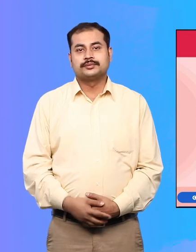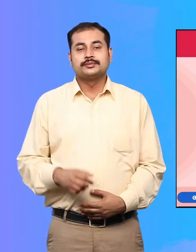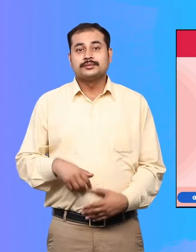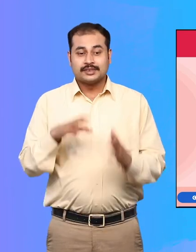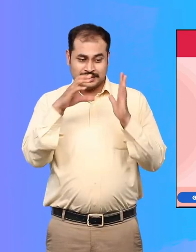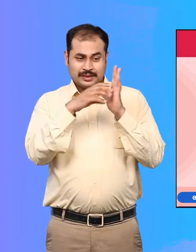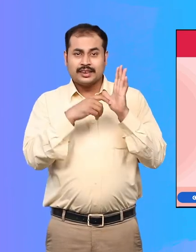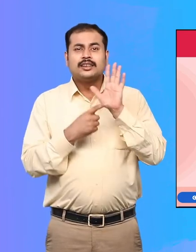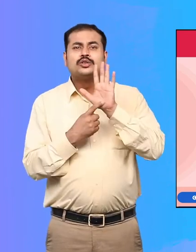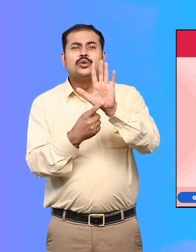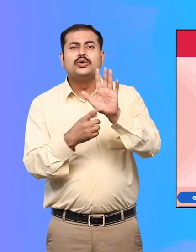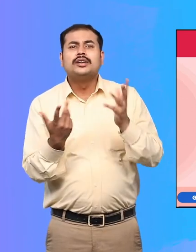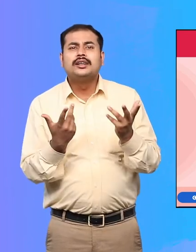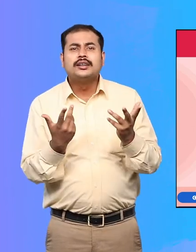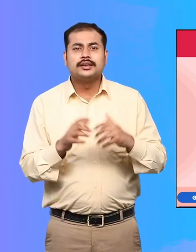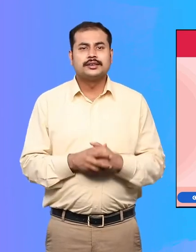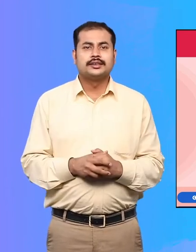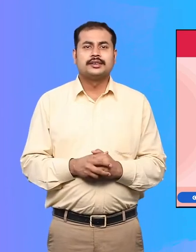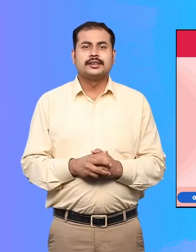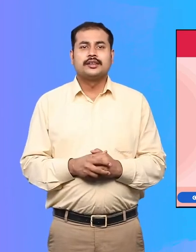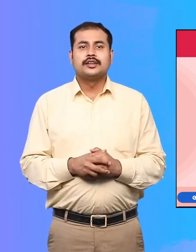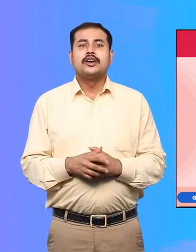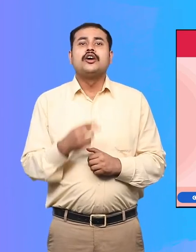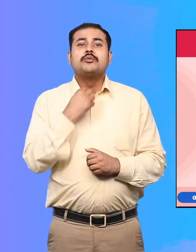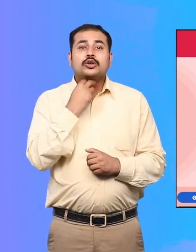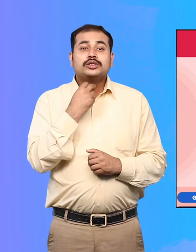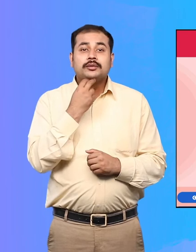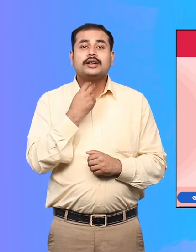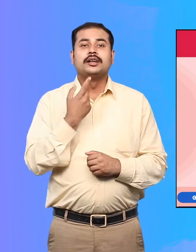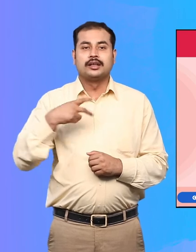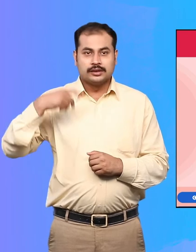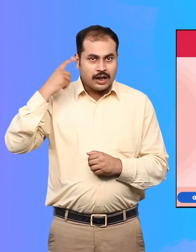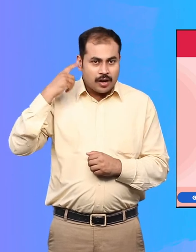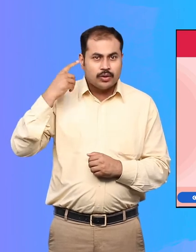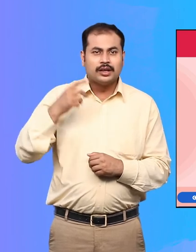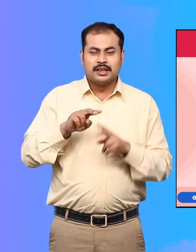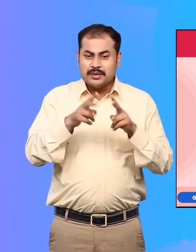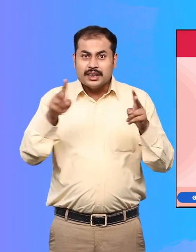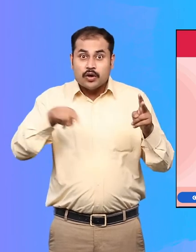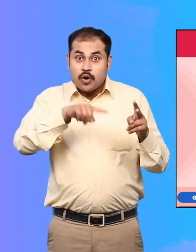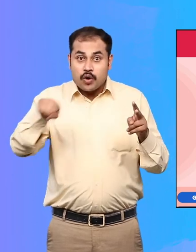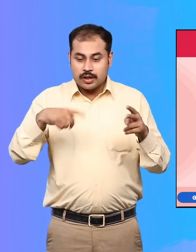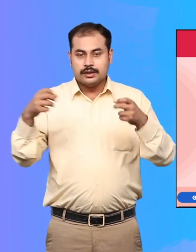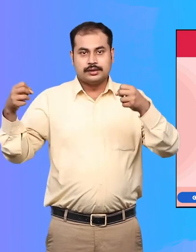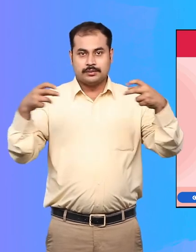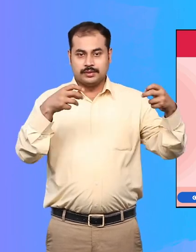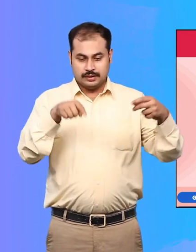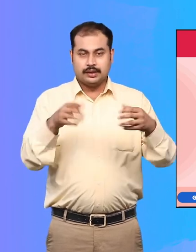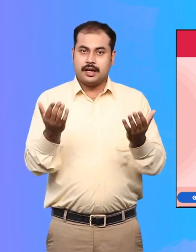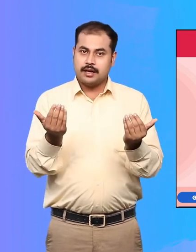ये चिन्ध विडियो में प्रस्तुत बोली अत्वा आवाजों को समझाने की सुविधा की उपलब्धता को